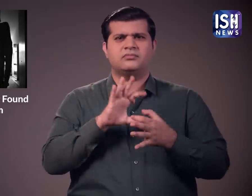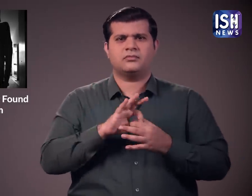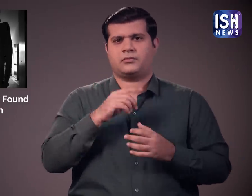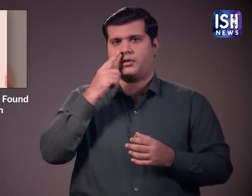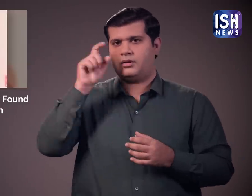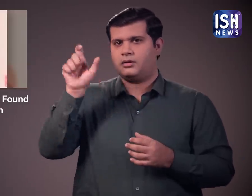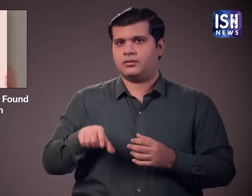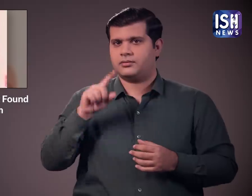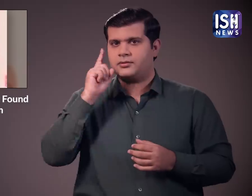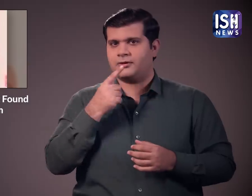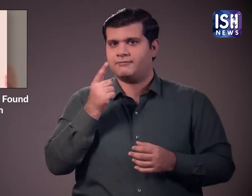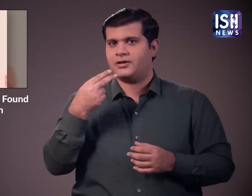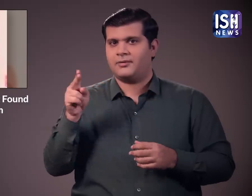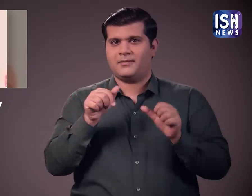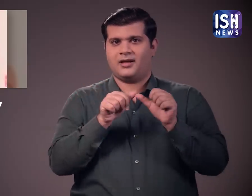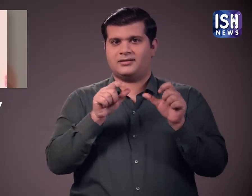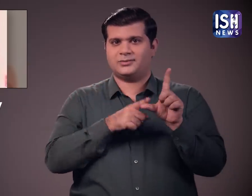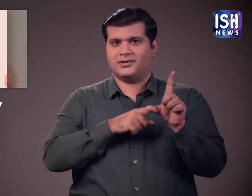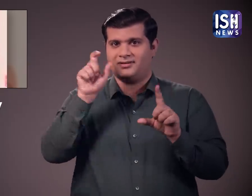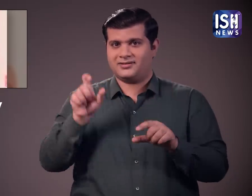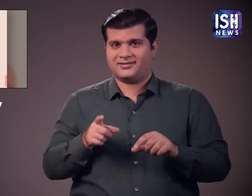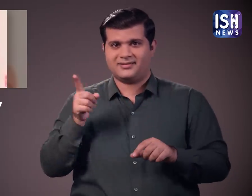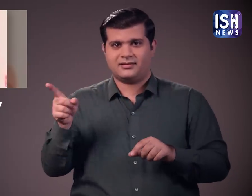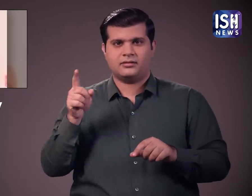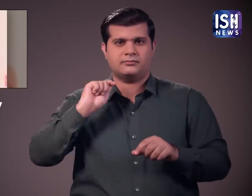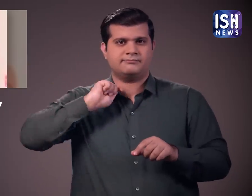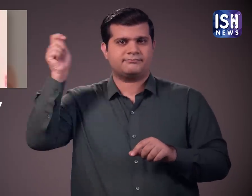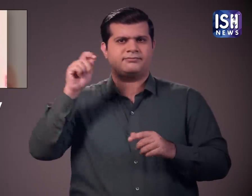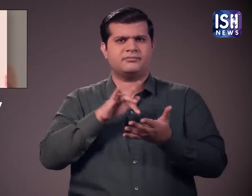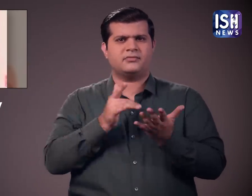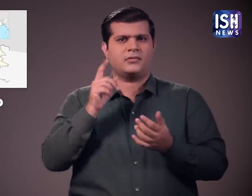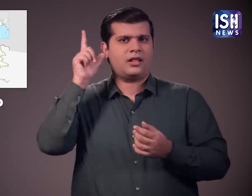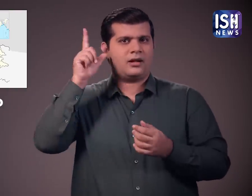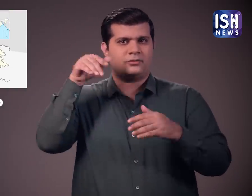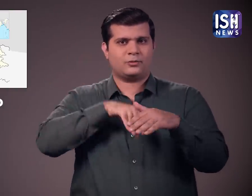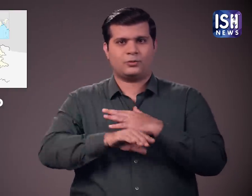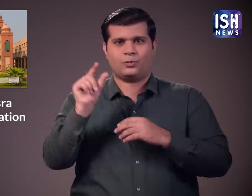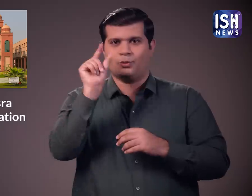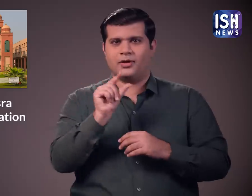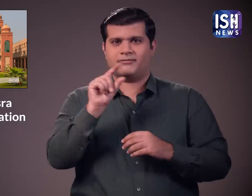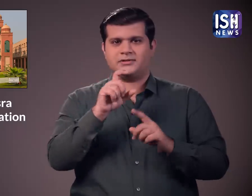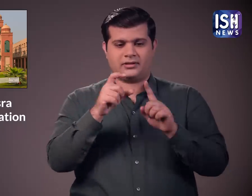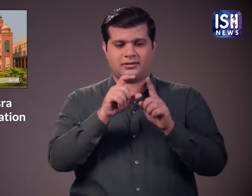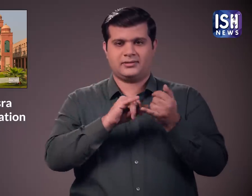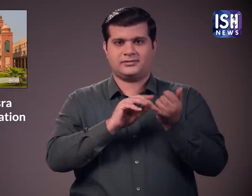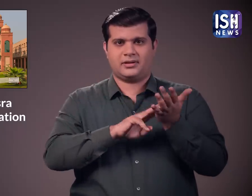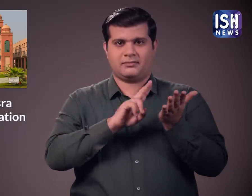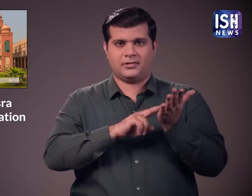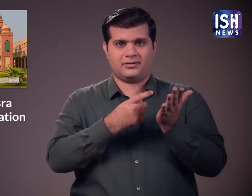खबर एक डेफ लड़की अंजली यादव की है जिसने लखनों के डॉक्टर शकुंतला मिश्राराश्ट्रिय पुनर्वास विश्वविद्याले में